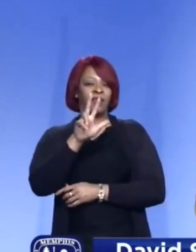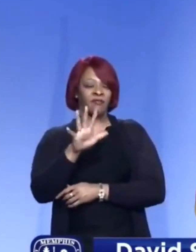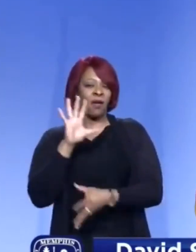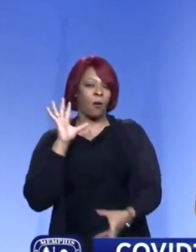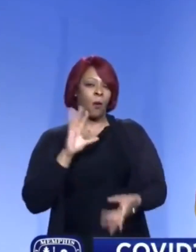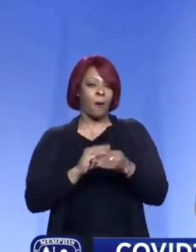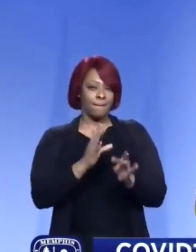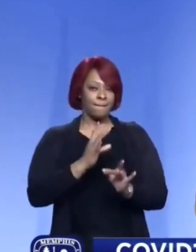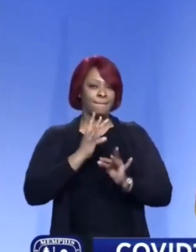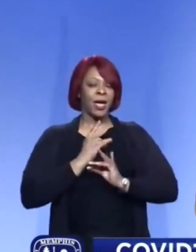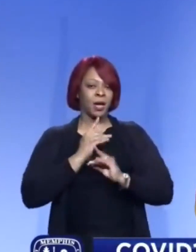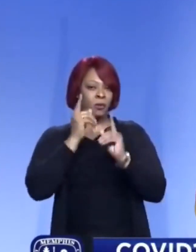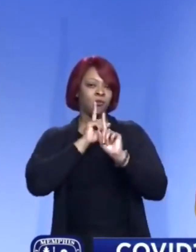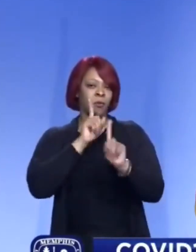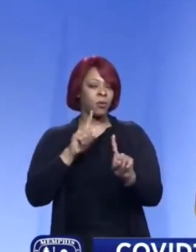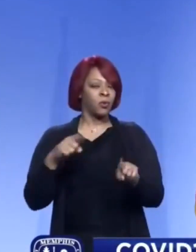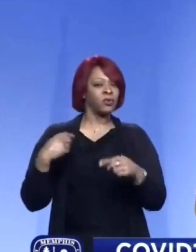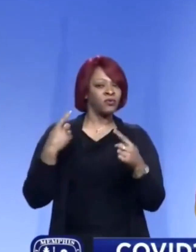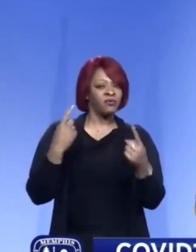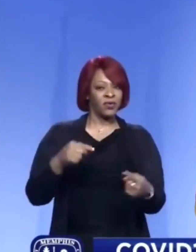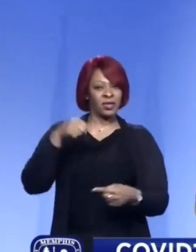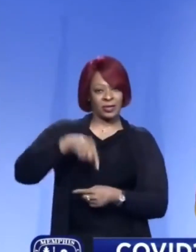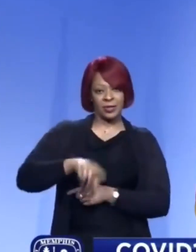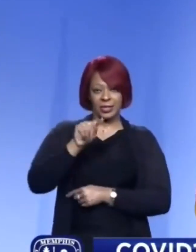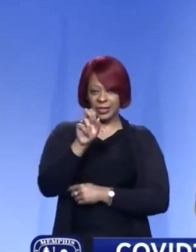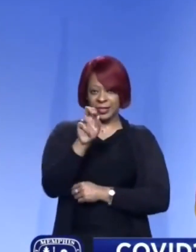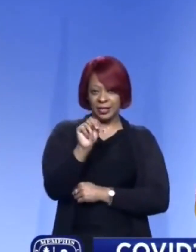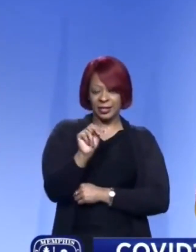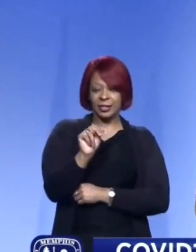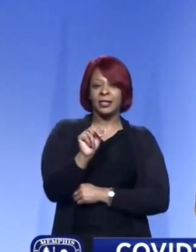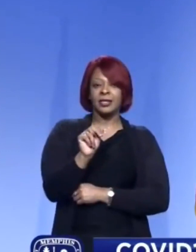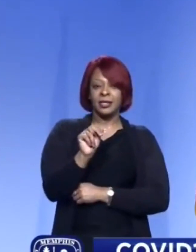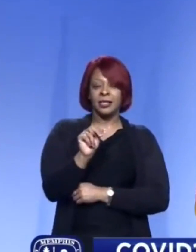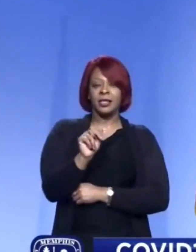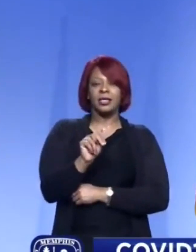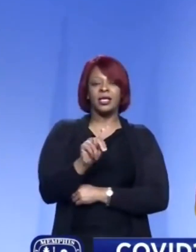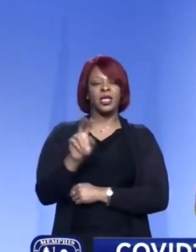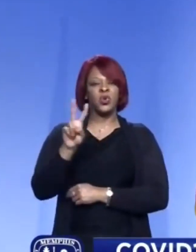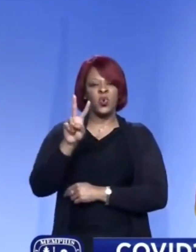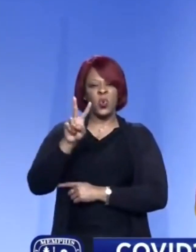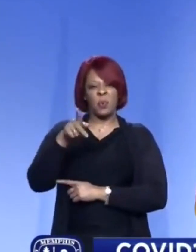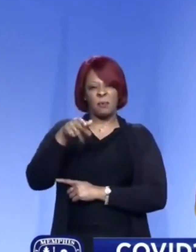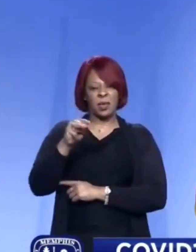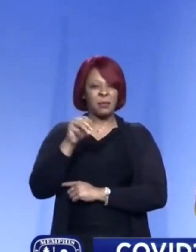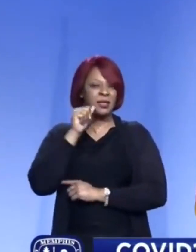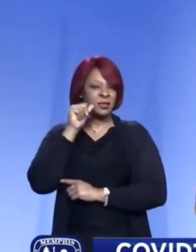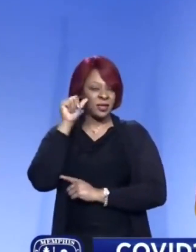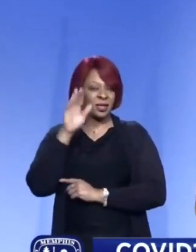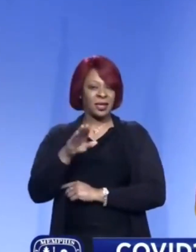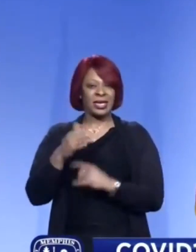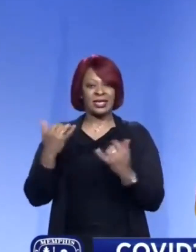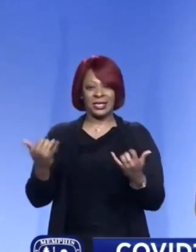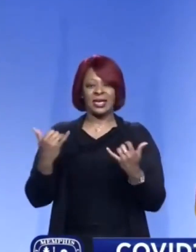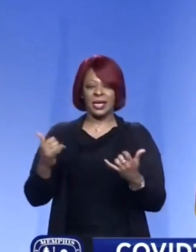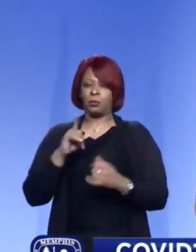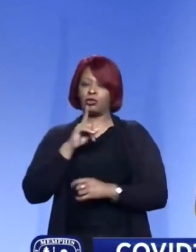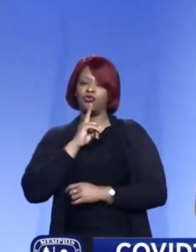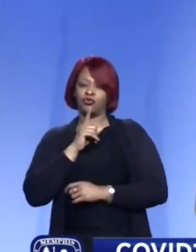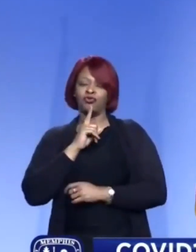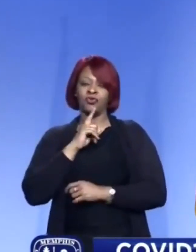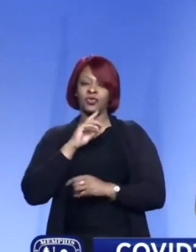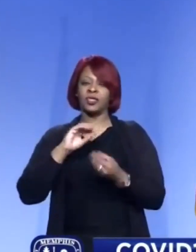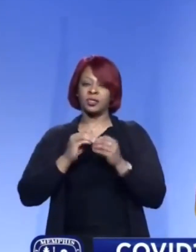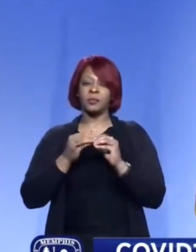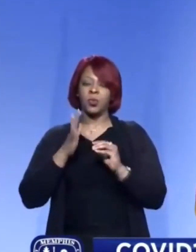así que lo más seguro es que ya sean más de 778,000 casos reportados. En el Condado de Houston, van